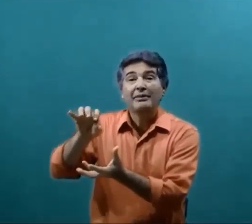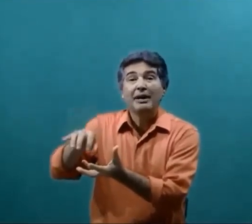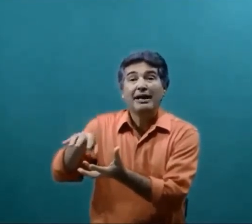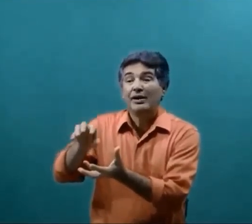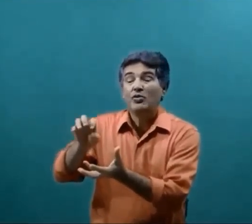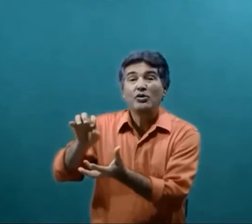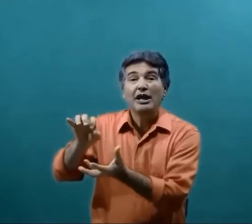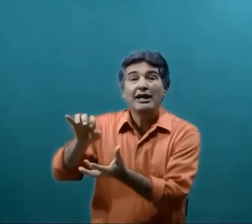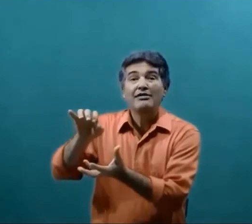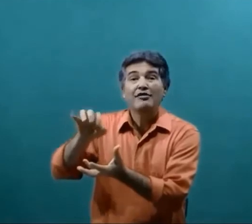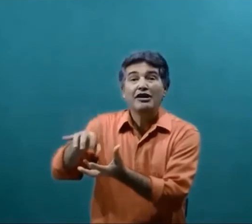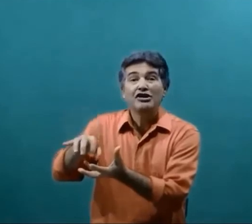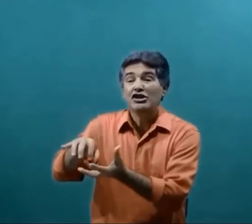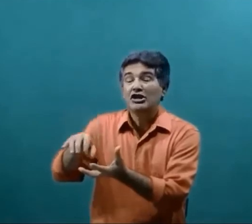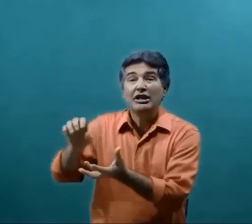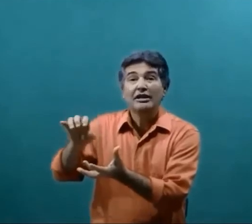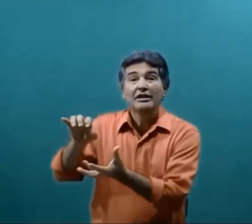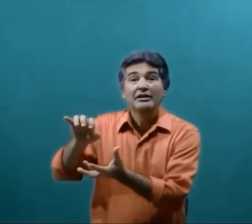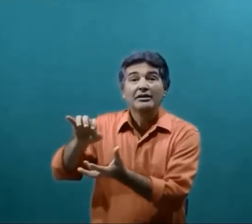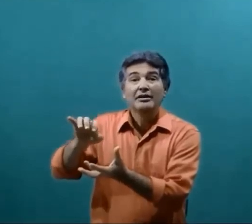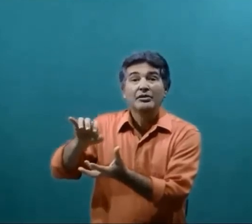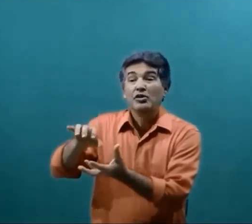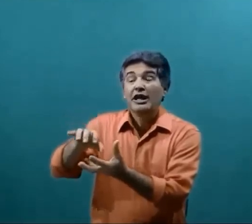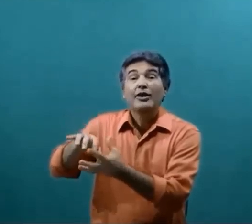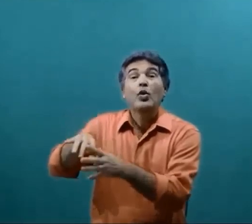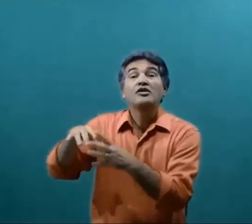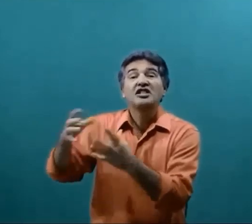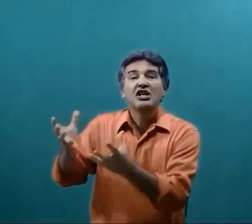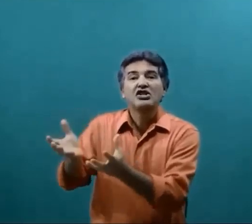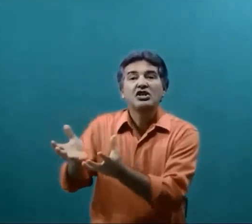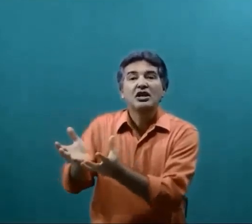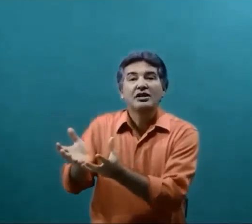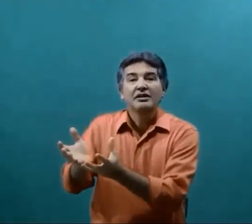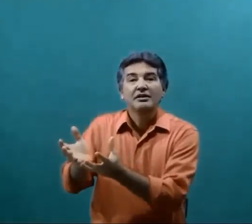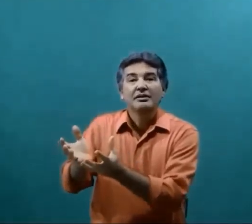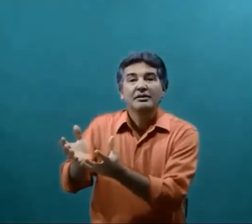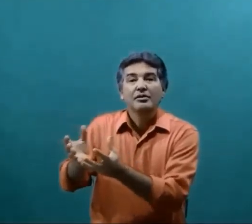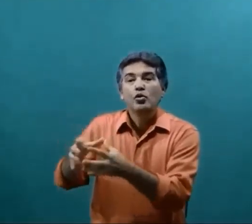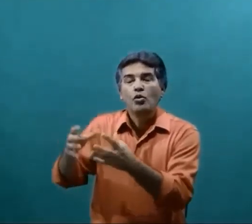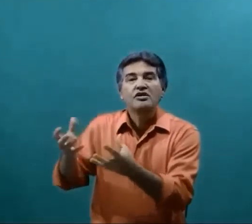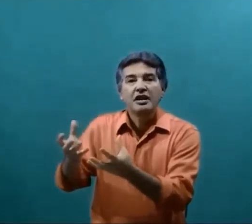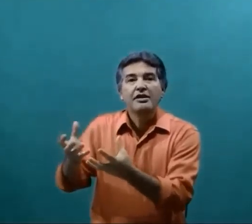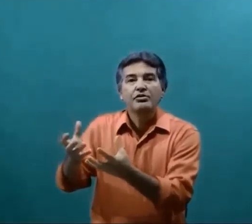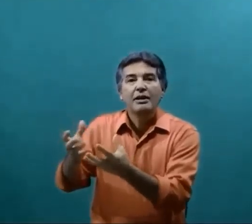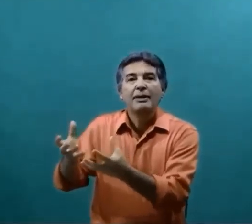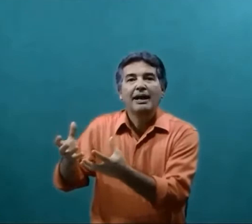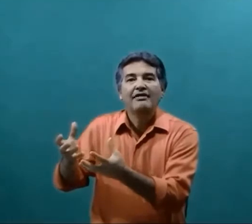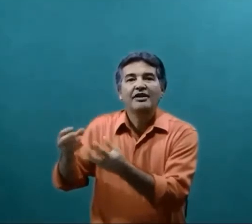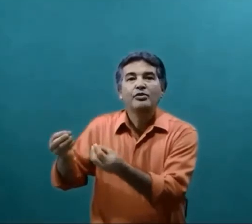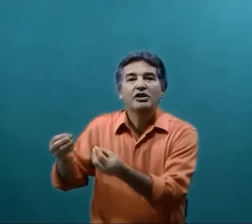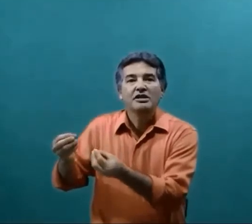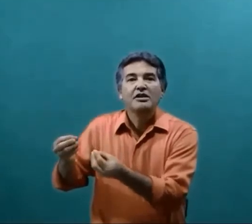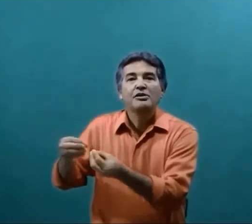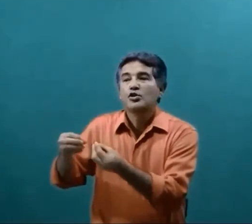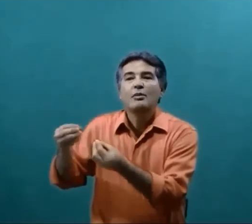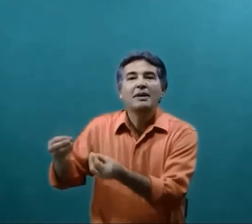Trabalha O que é que Investiga O que é que Consiste O conceito Da palavra Nutrição A sua